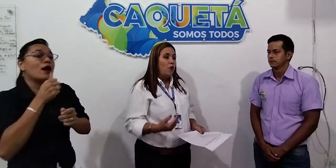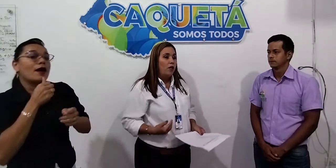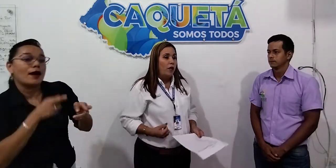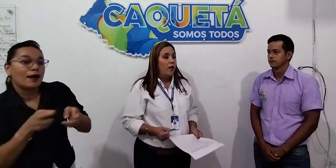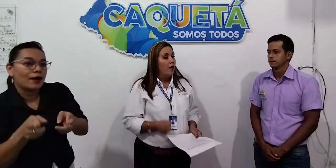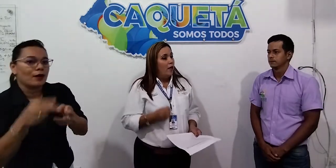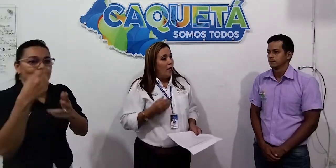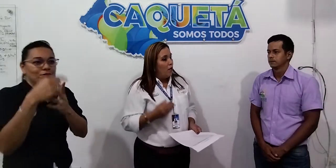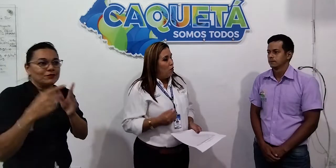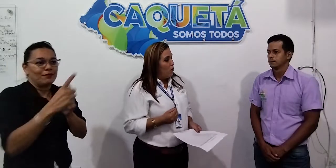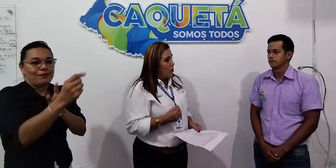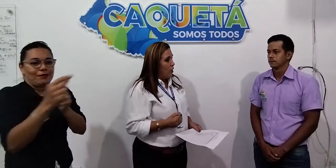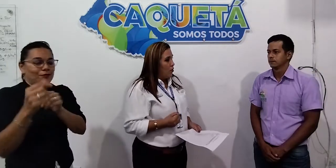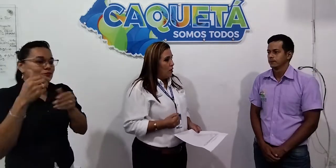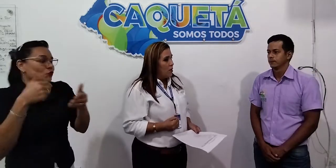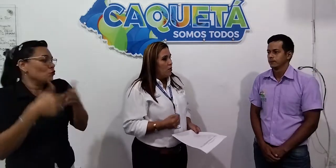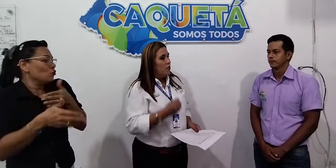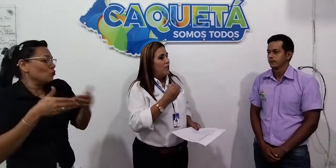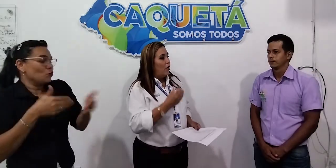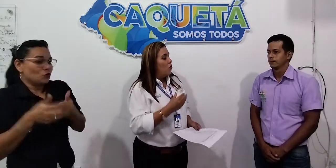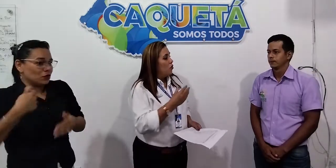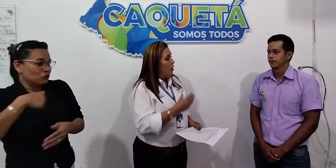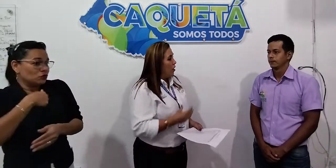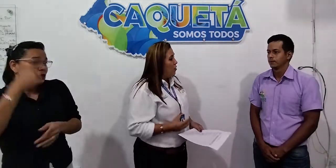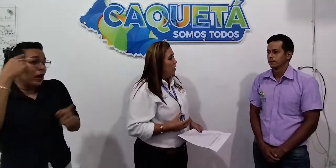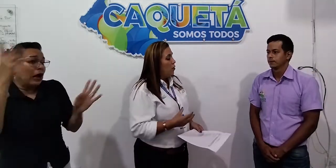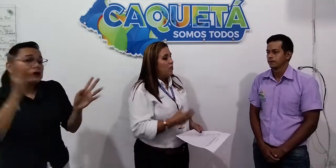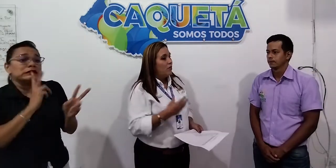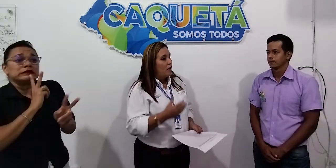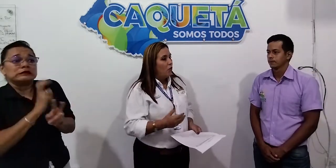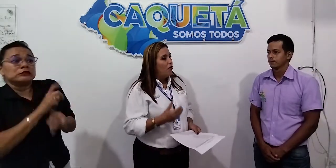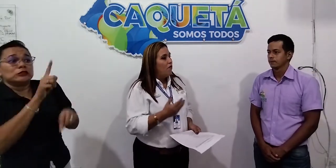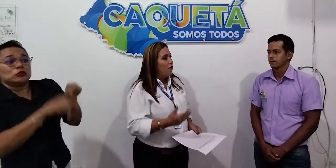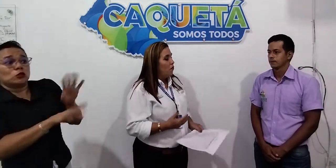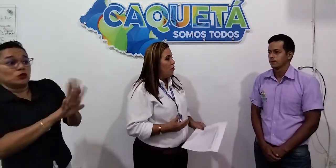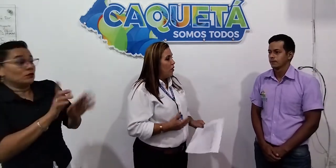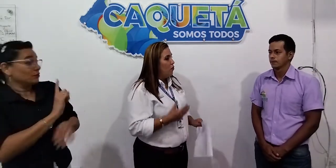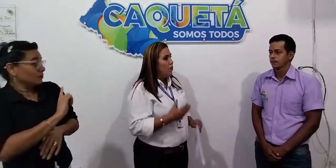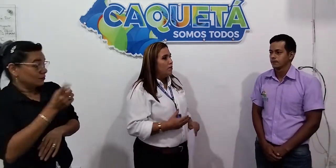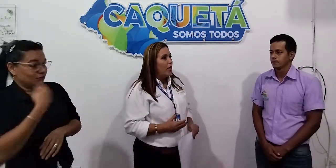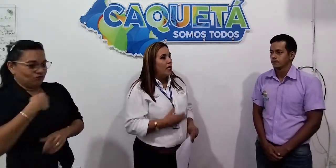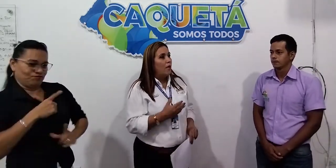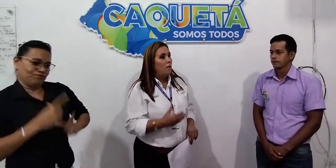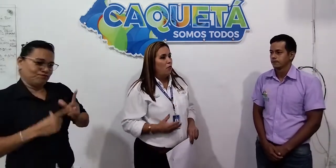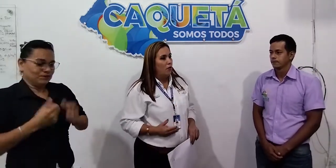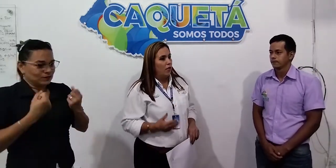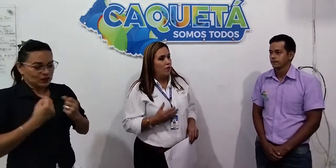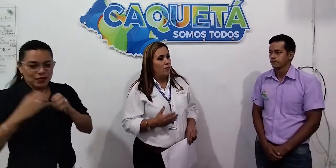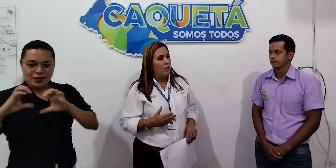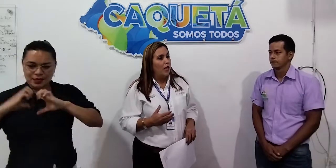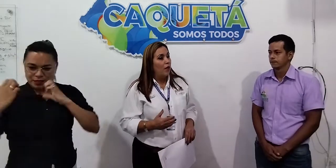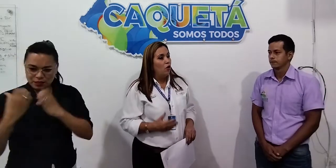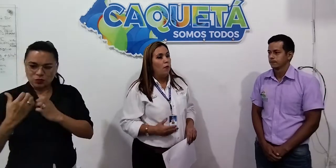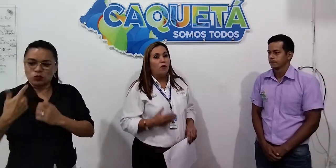pero que no importando esto, se ha consolidado y se ha contratado un equipo interdisciplinario de